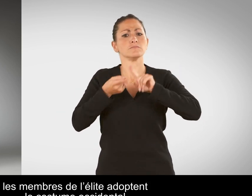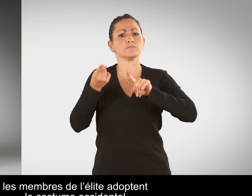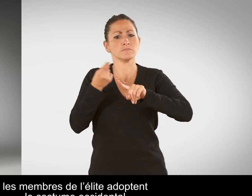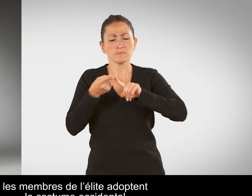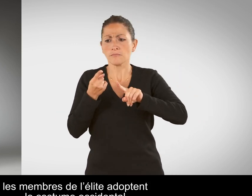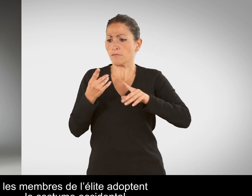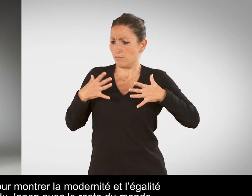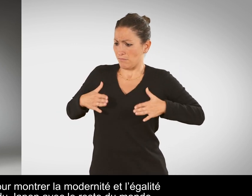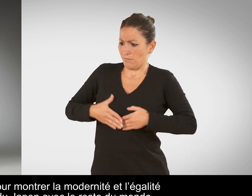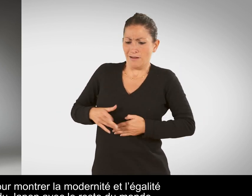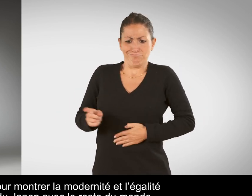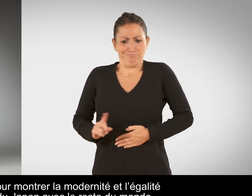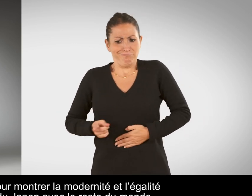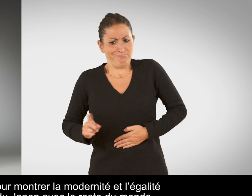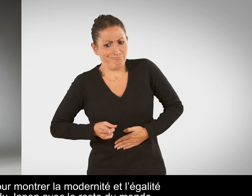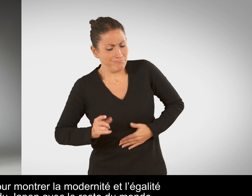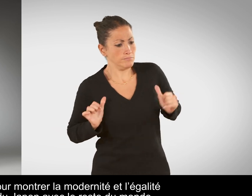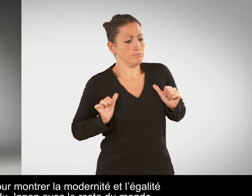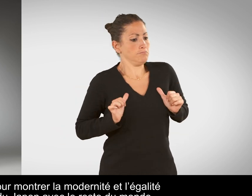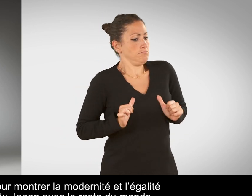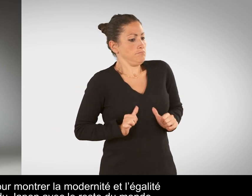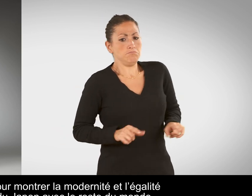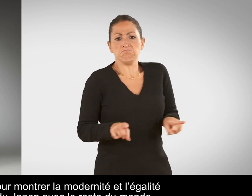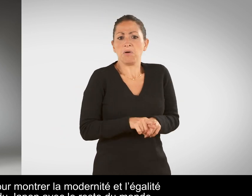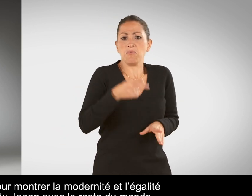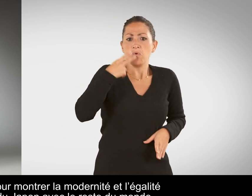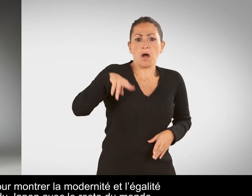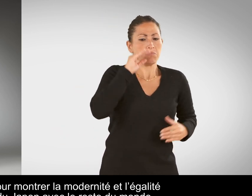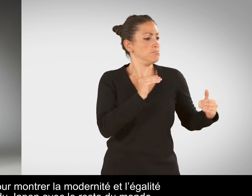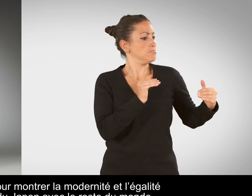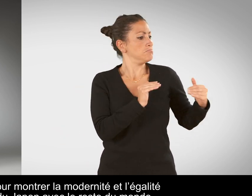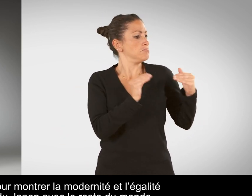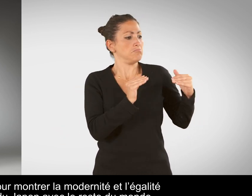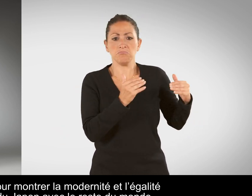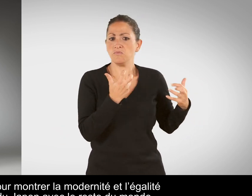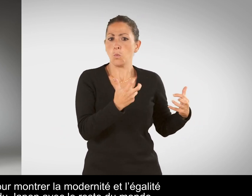occidental Pour montrer la modernité et l'égalité du Japon avec le reste du monde